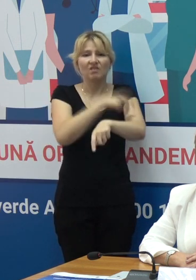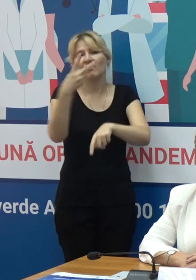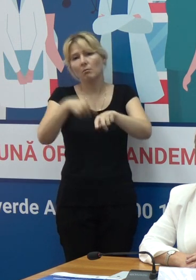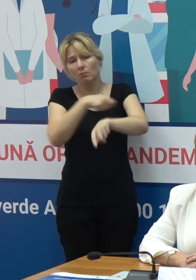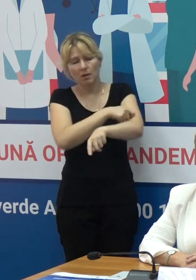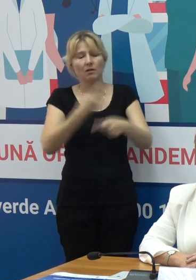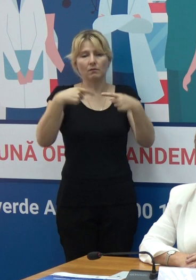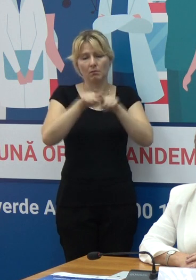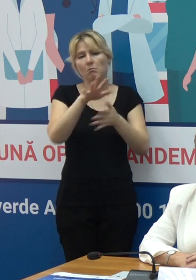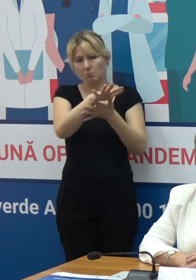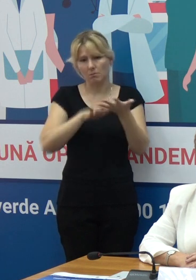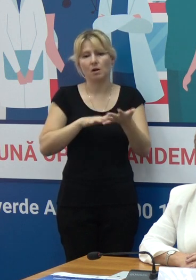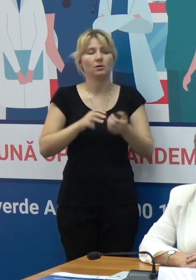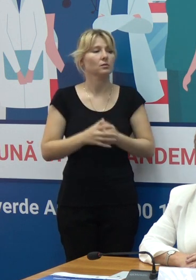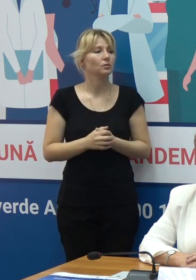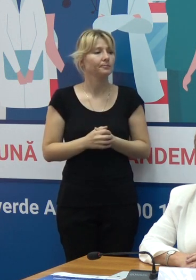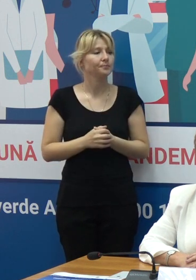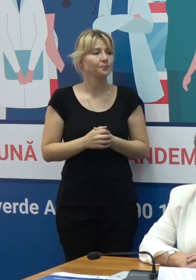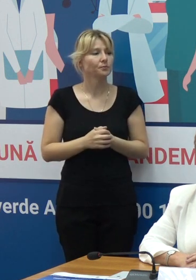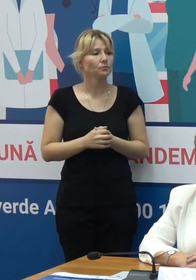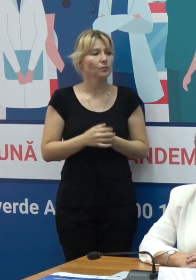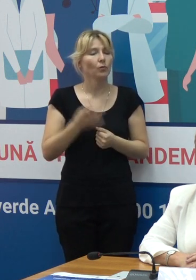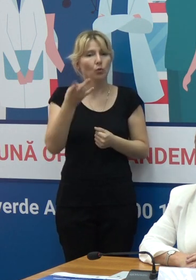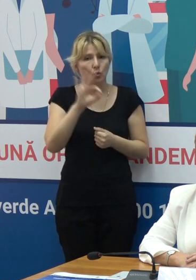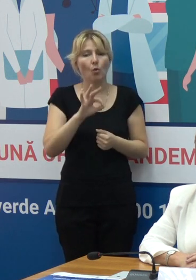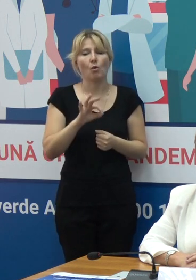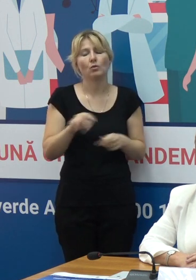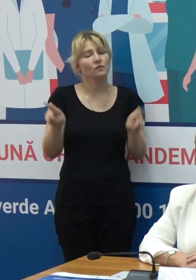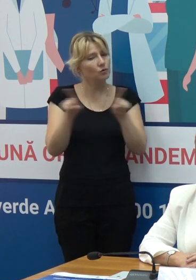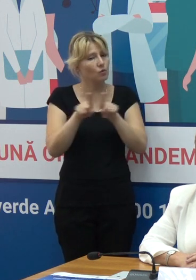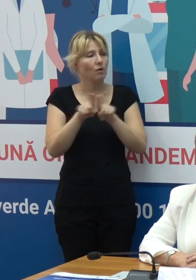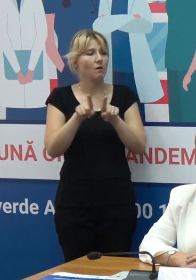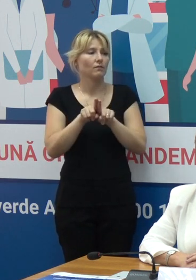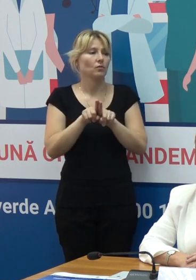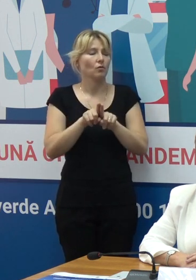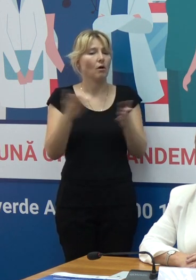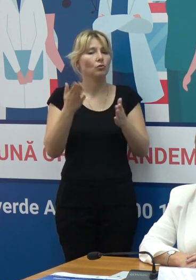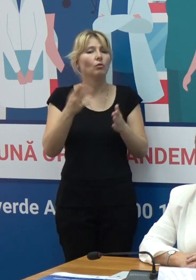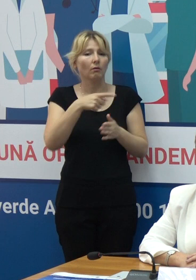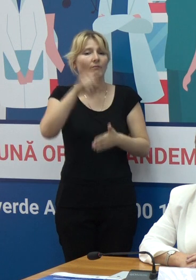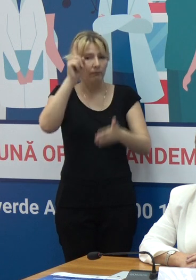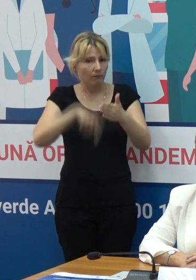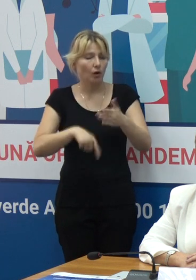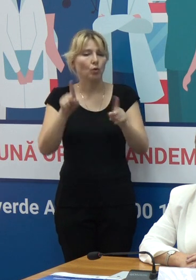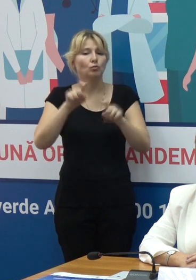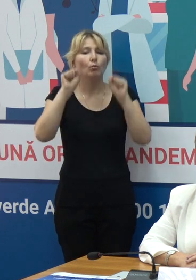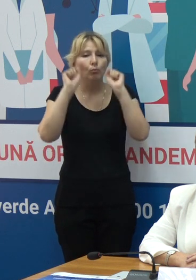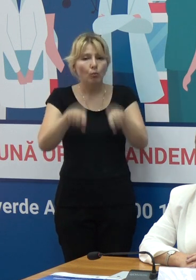dar instrumentul și măsura care, cu adevărat, poate să